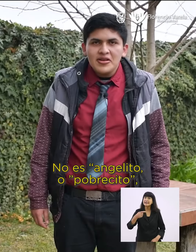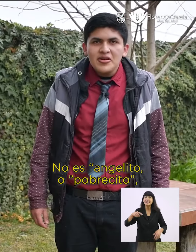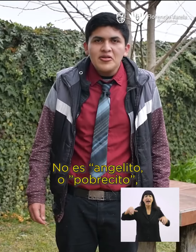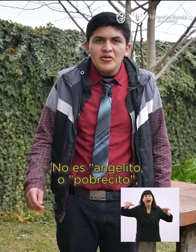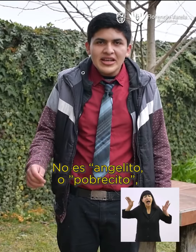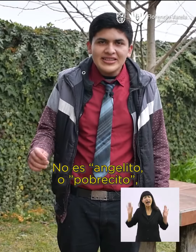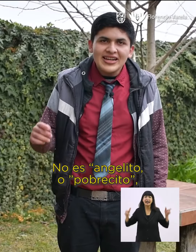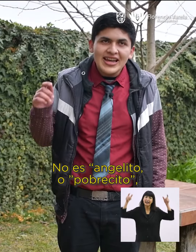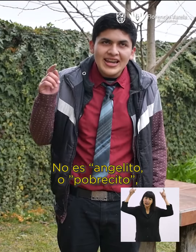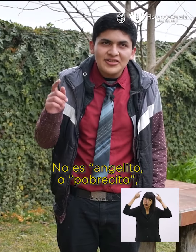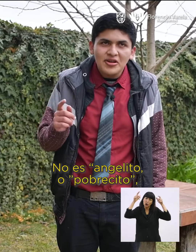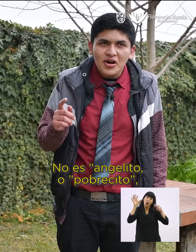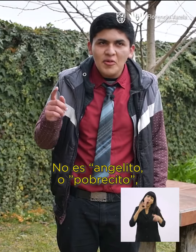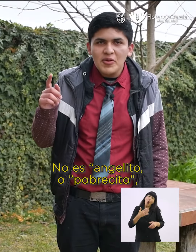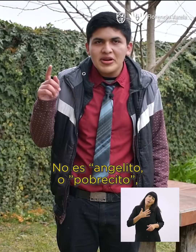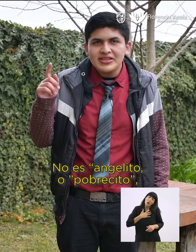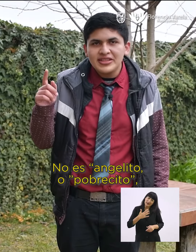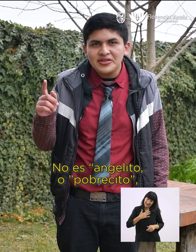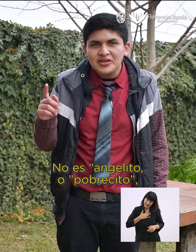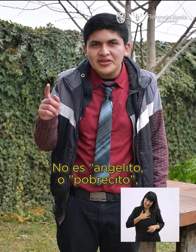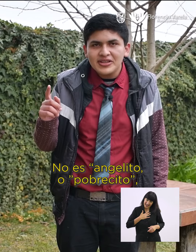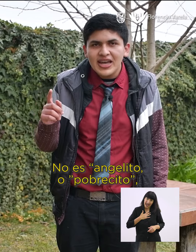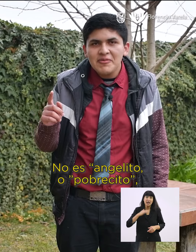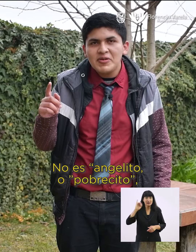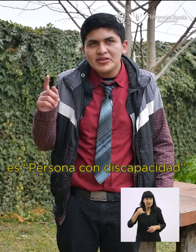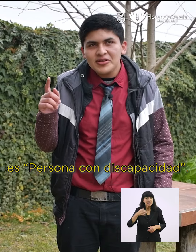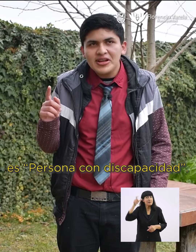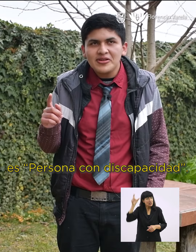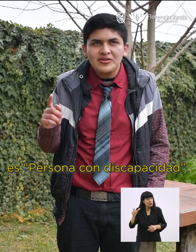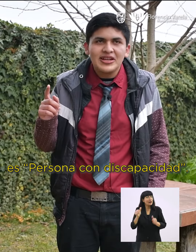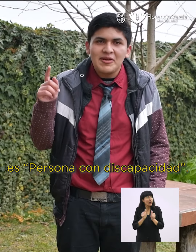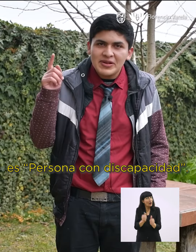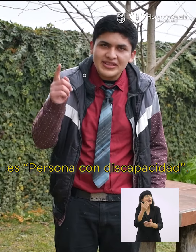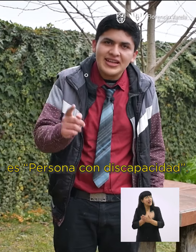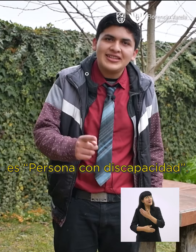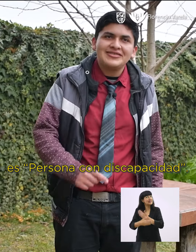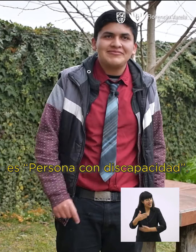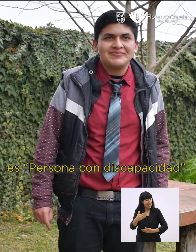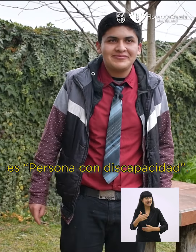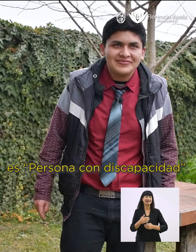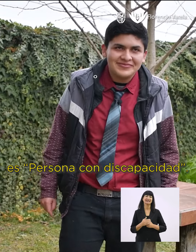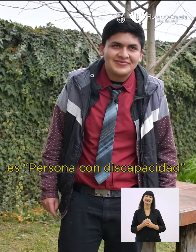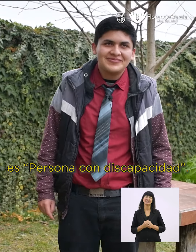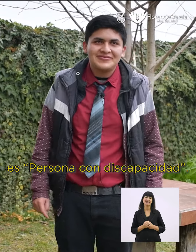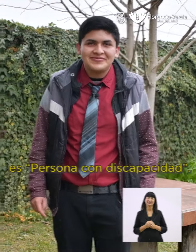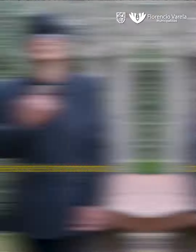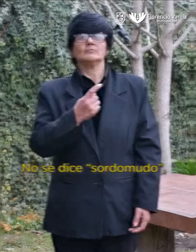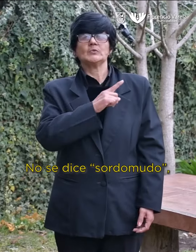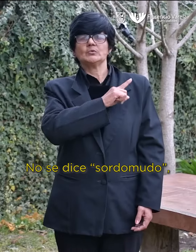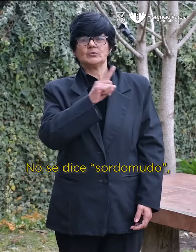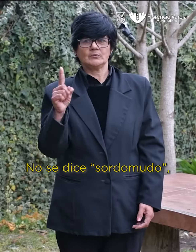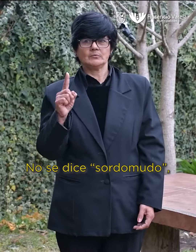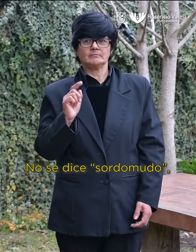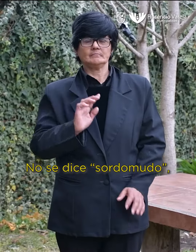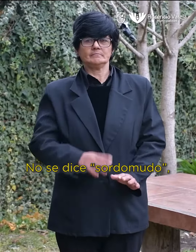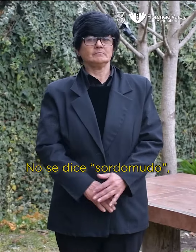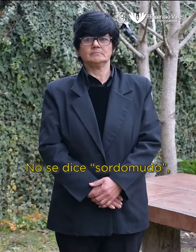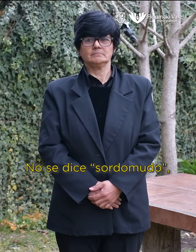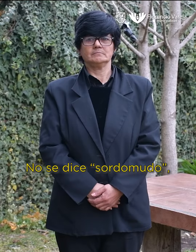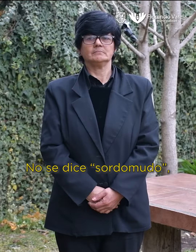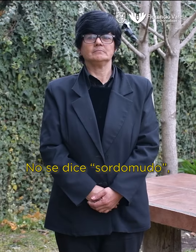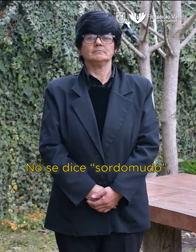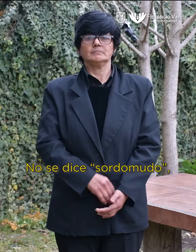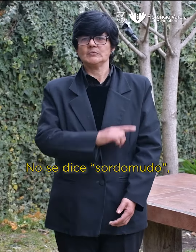No es angelito o pobrecito, es persona con discapacidad. No se